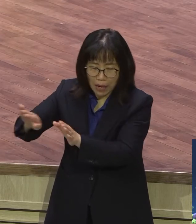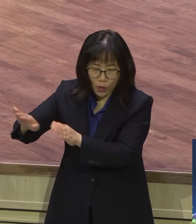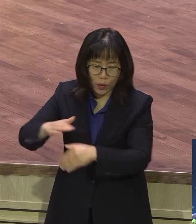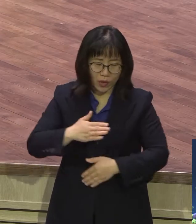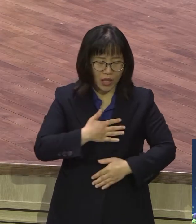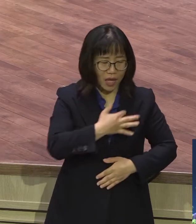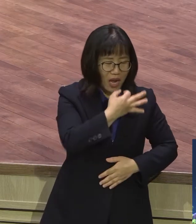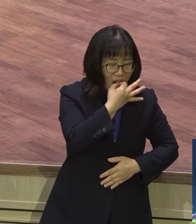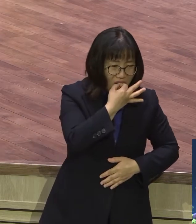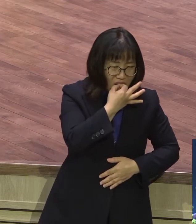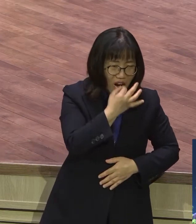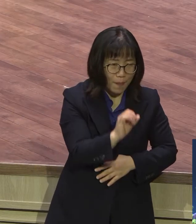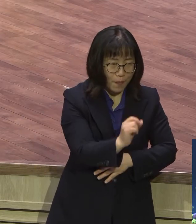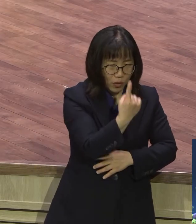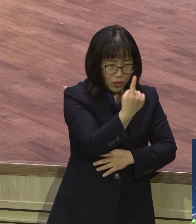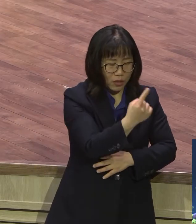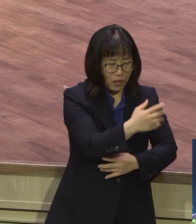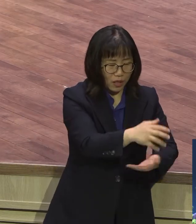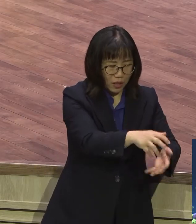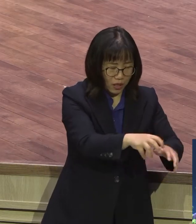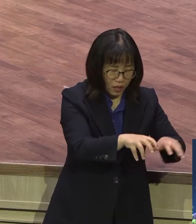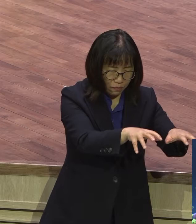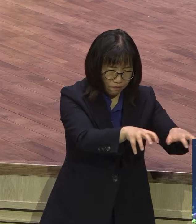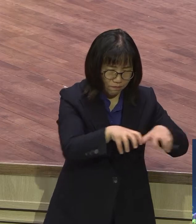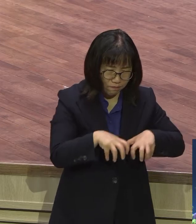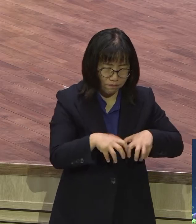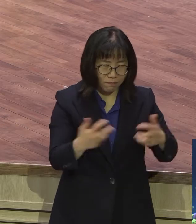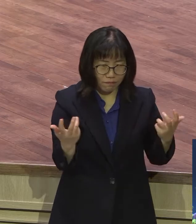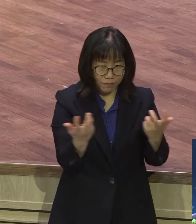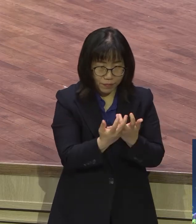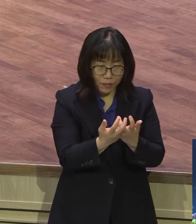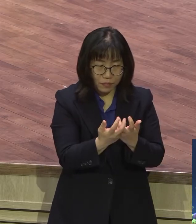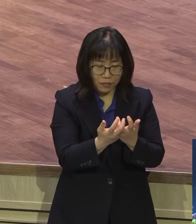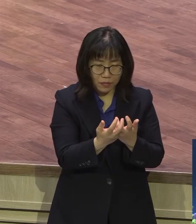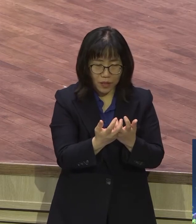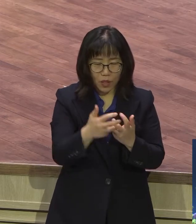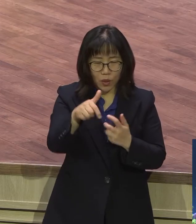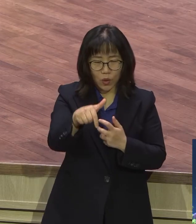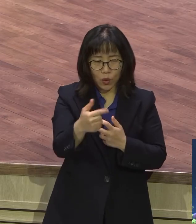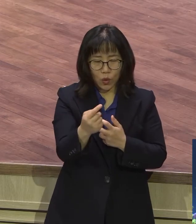내 생각으로 가득 찬 꼼수를 두는 삶